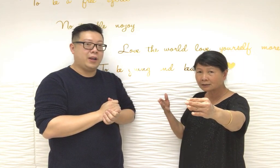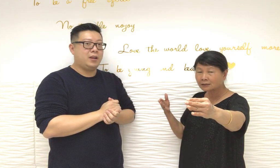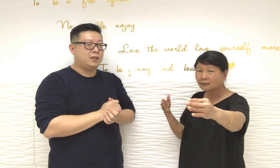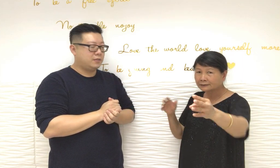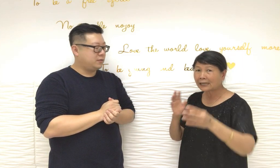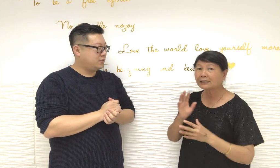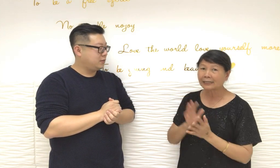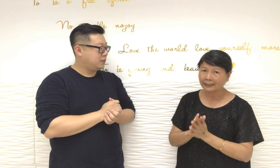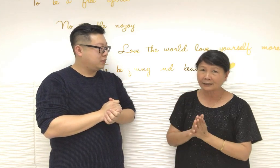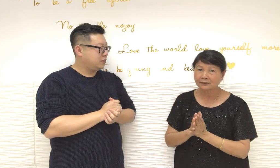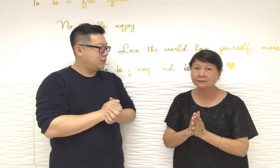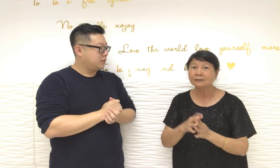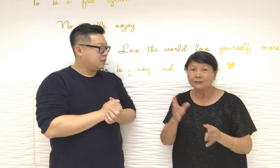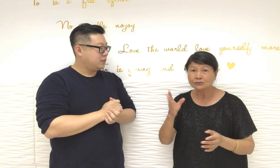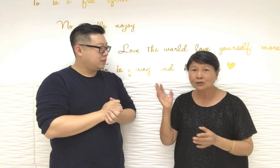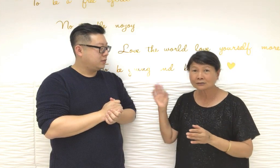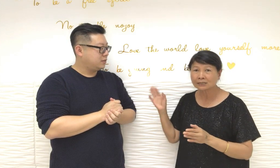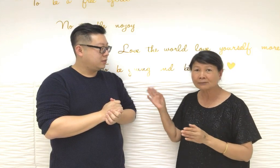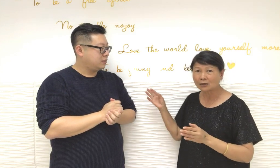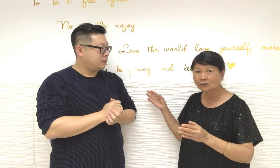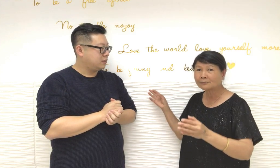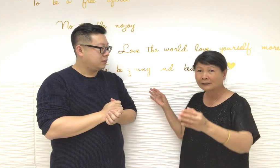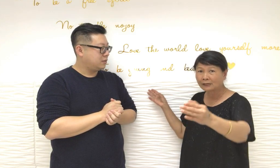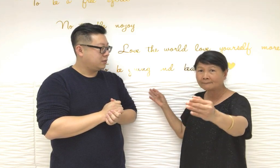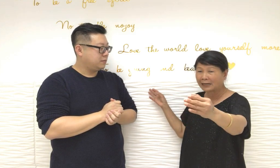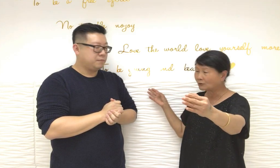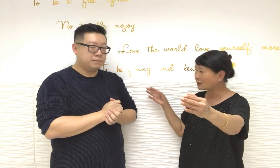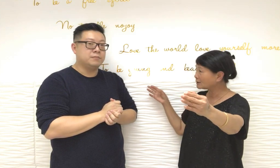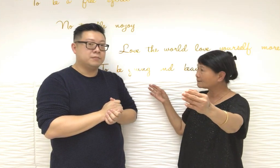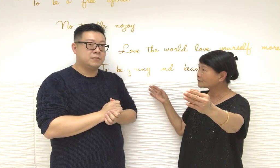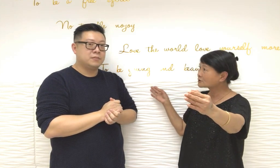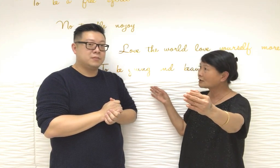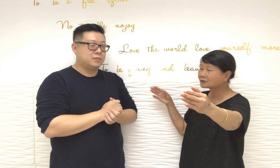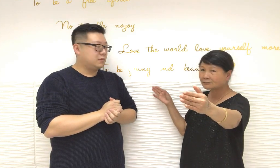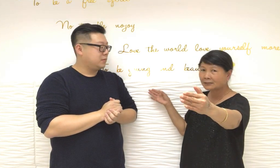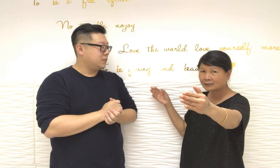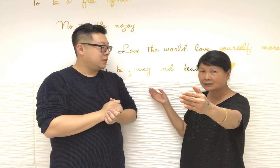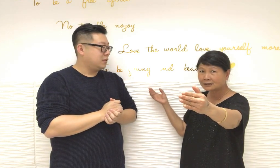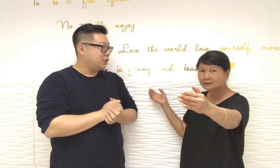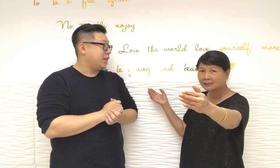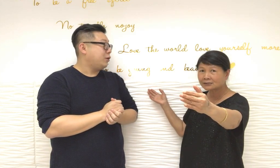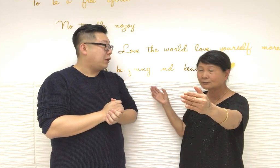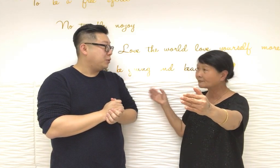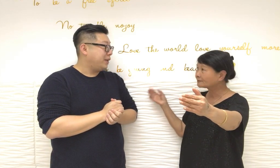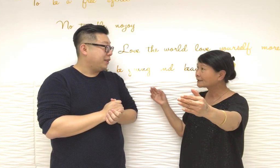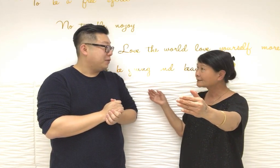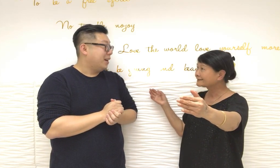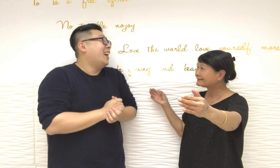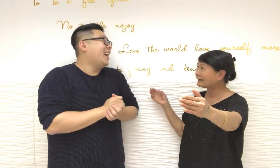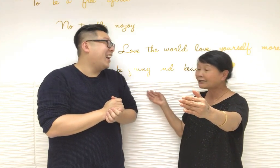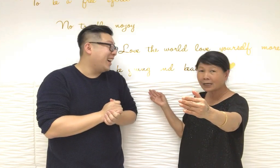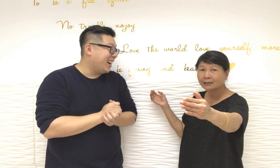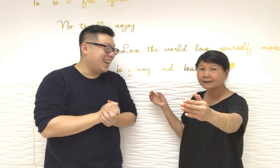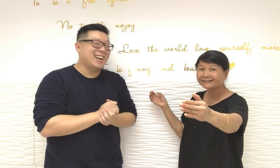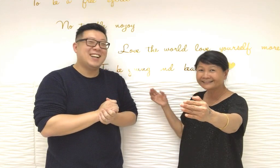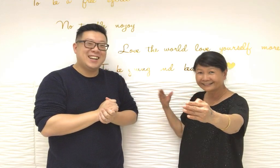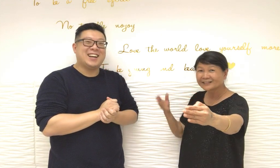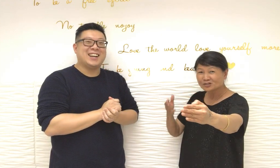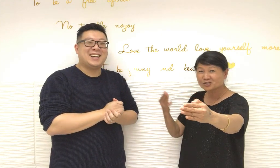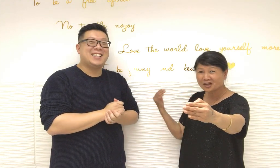但是你商店可以這樣擺嗯商店你一定要就是要打出給人是啊是商